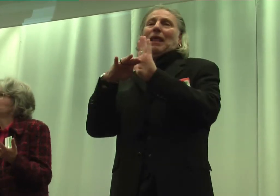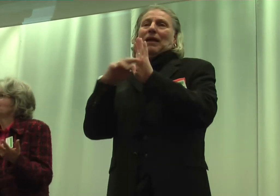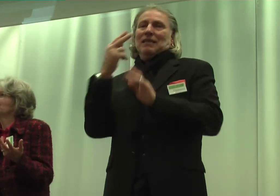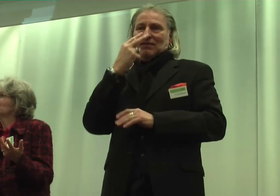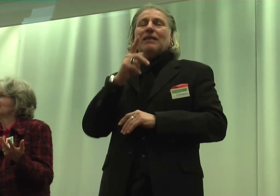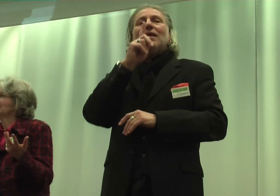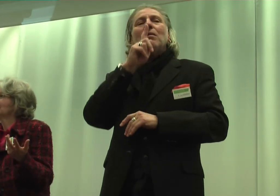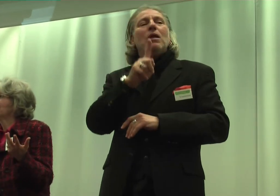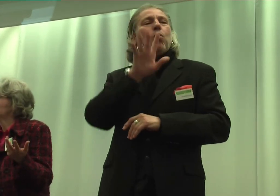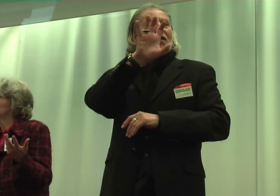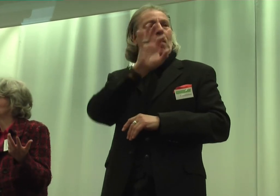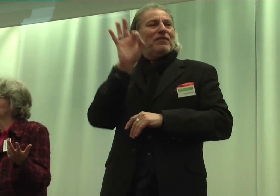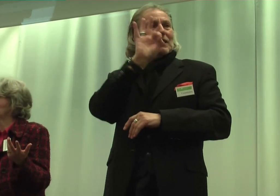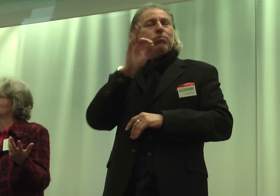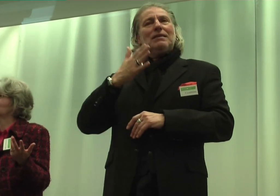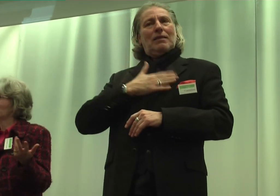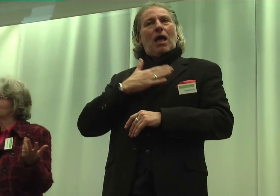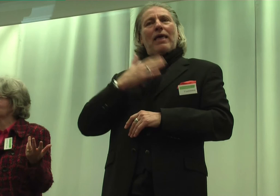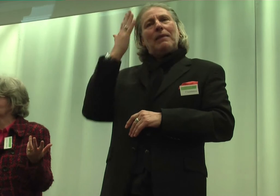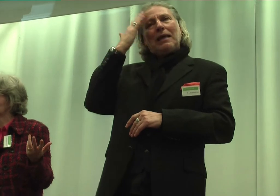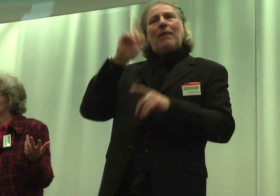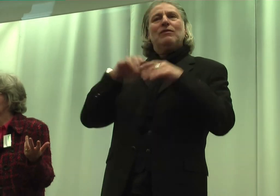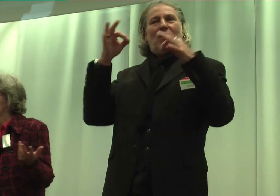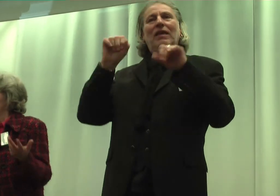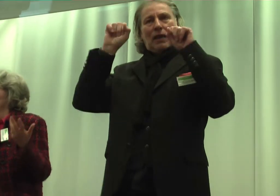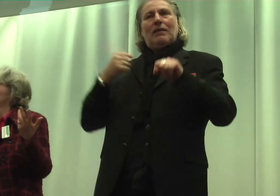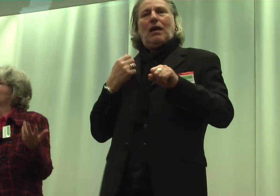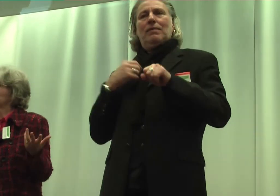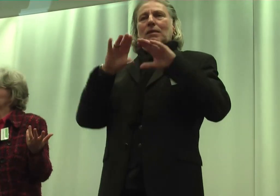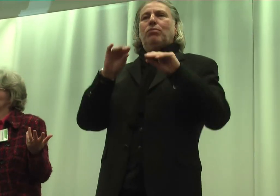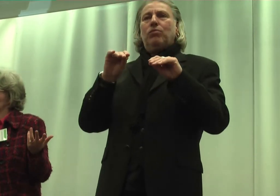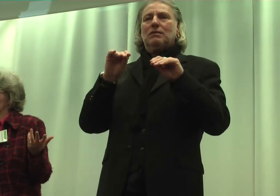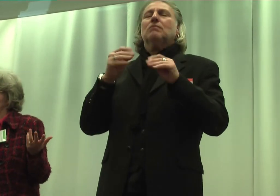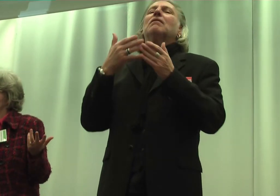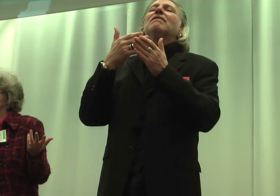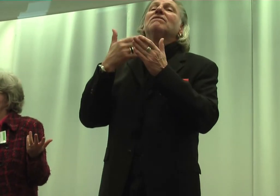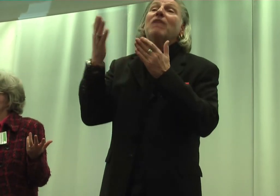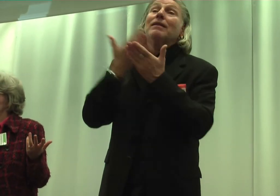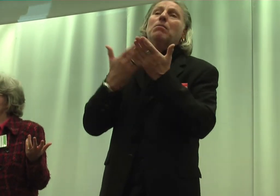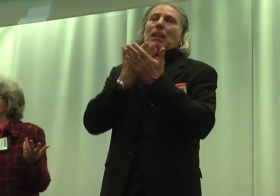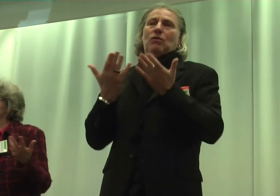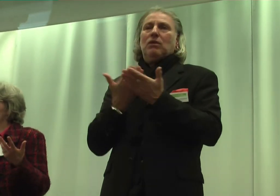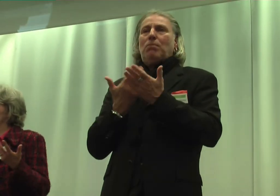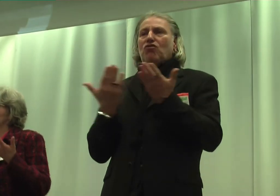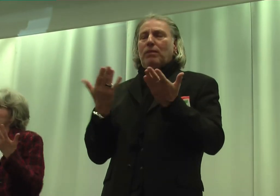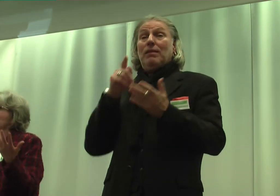50 Prozent seine Kenntnisse und Fähigkeiten einsetzen kann? Weiterbildung ist angesagt. Das heißt, die Frage, wie